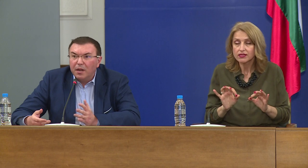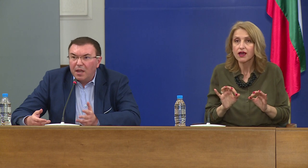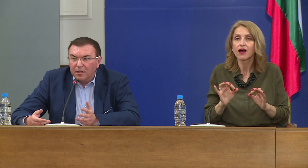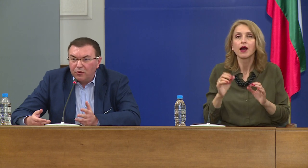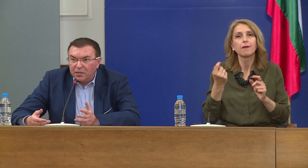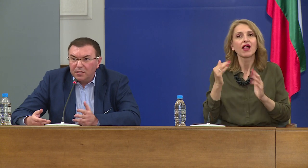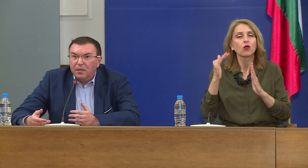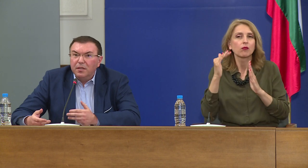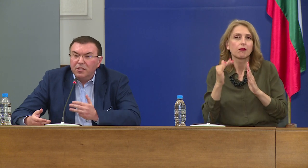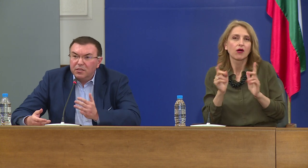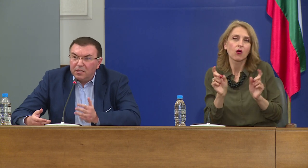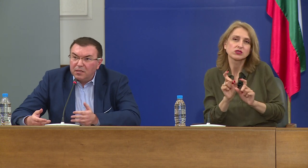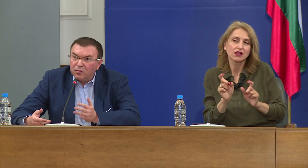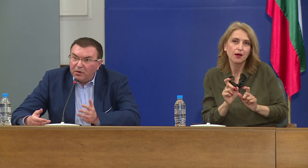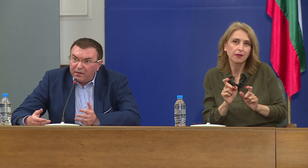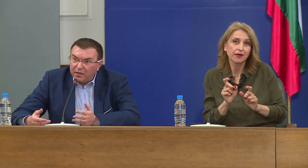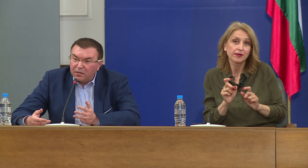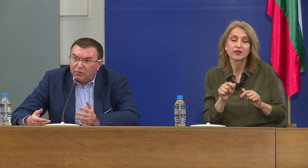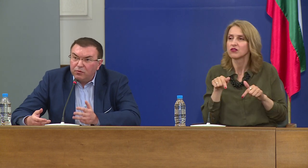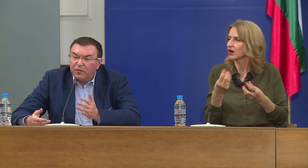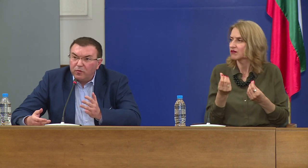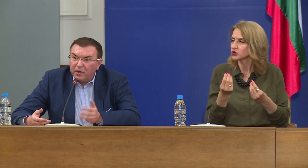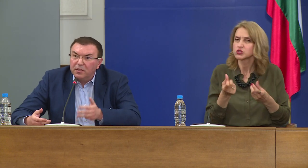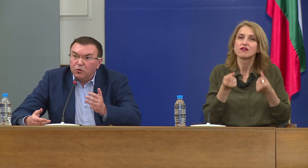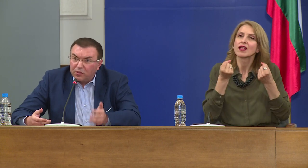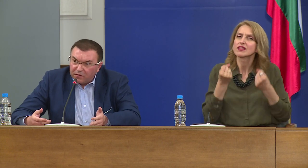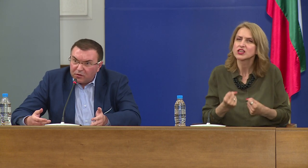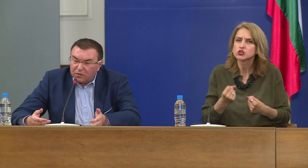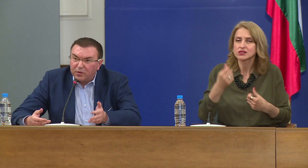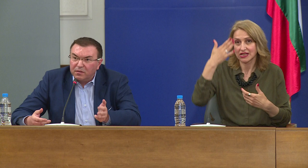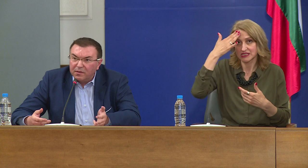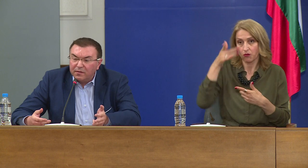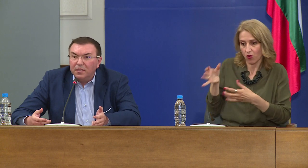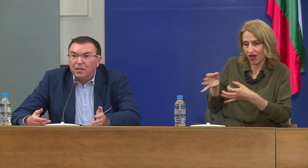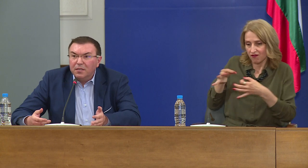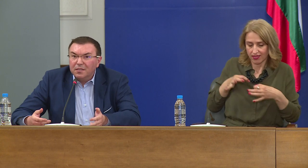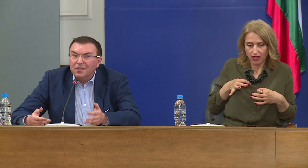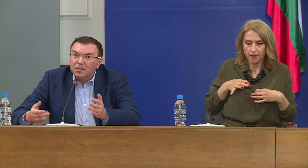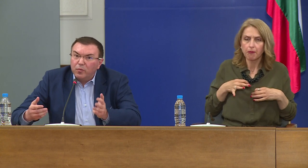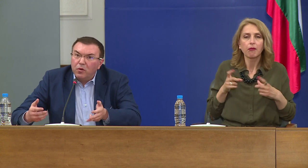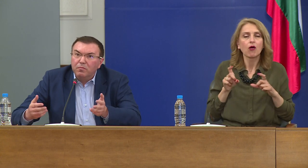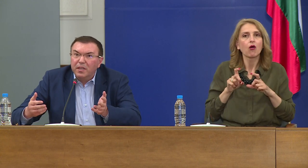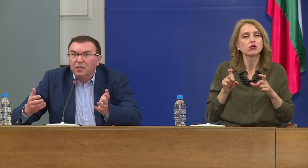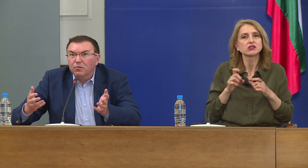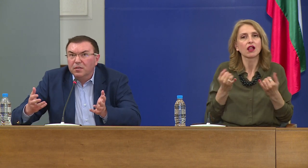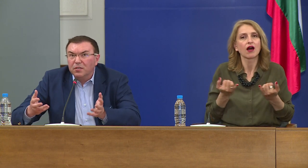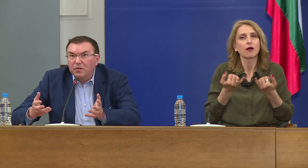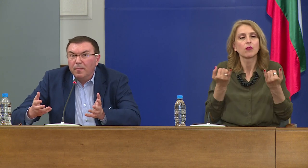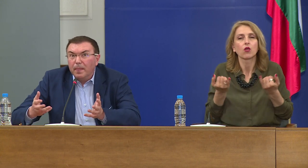намаляла, т.е. тежестта на заболяванията, които в момента този вирус предизвиква, са с по